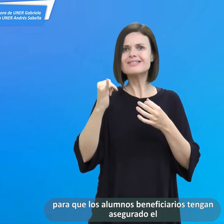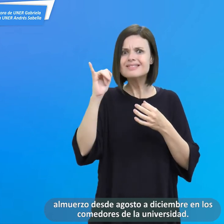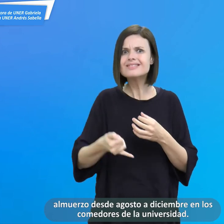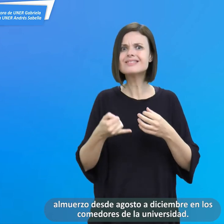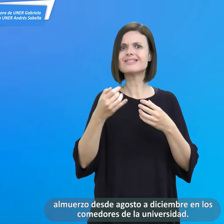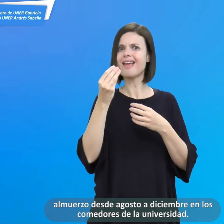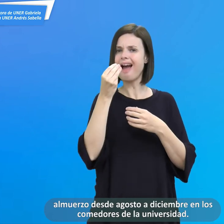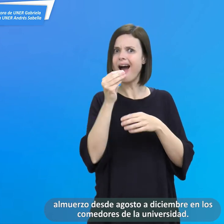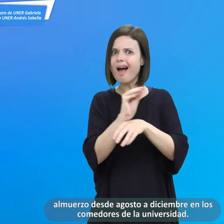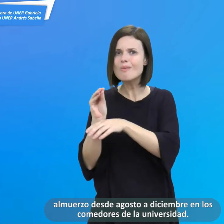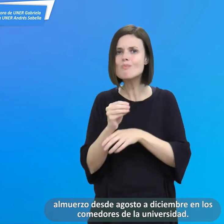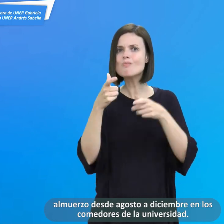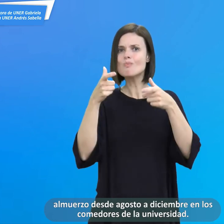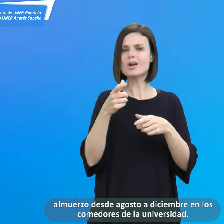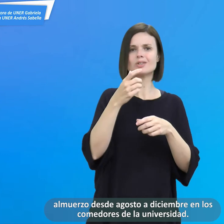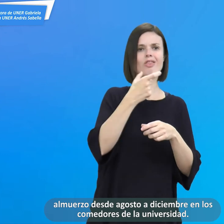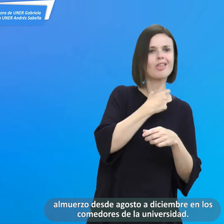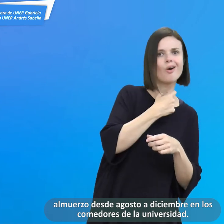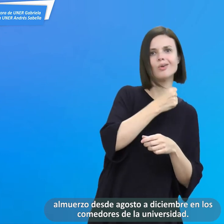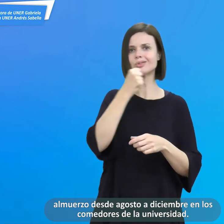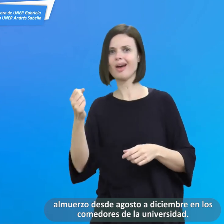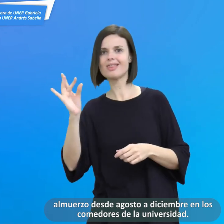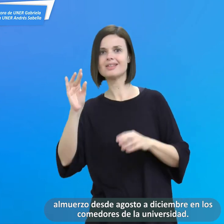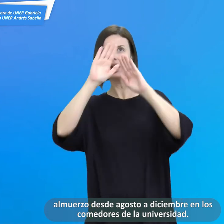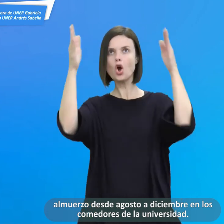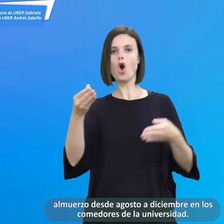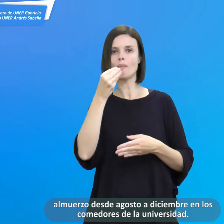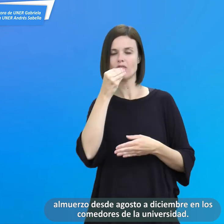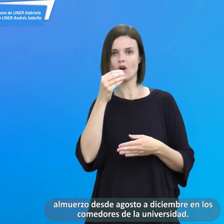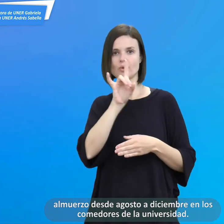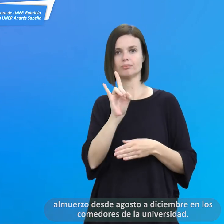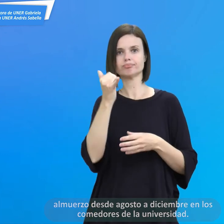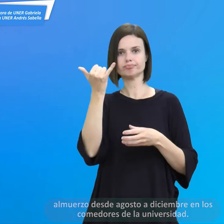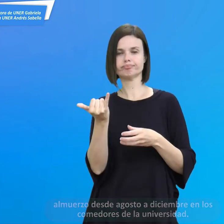almuerzo desde agosto a diciembre en los comedores de la universidad.